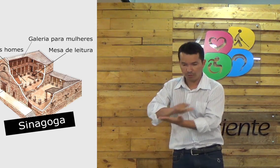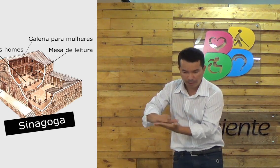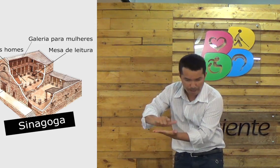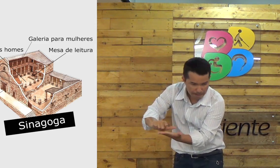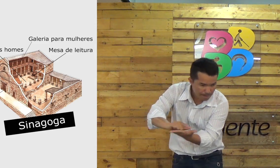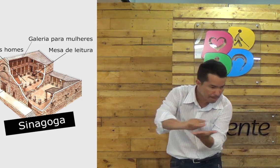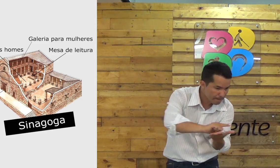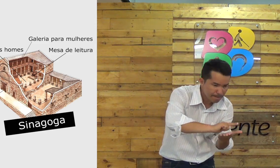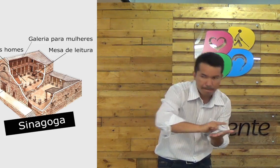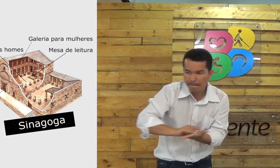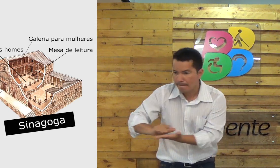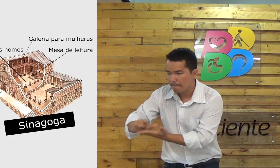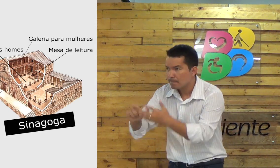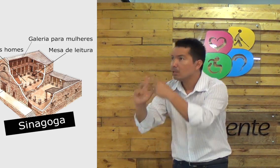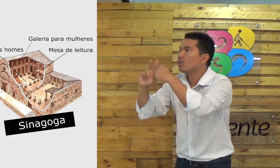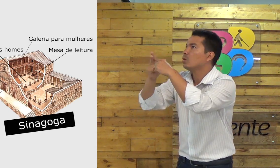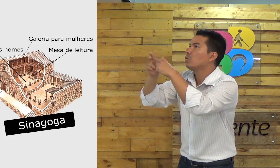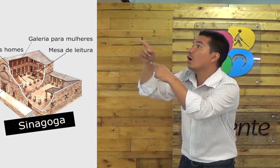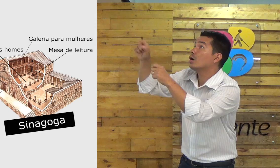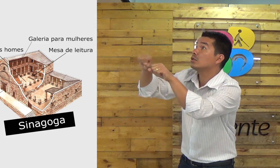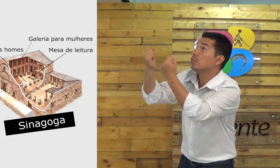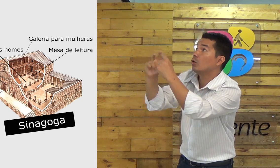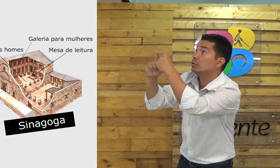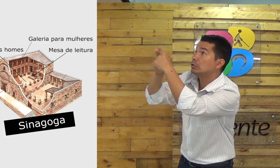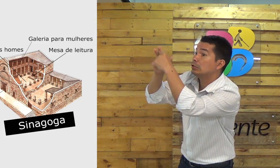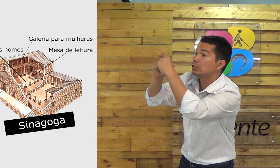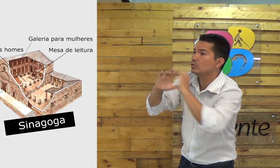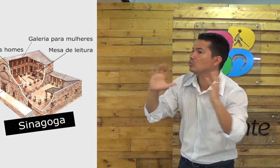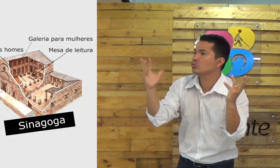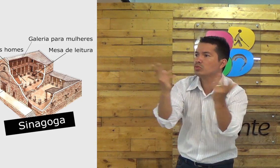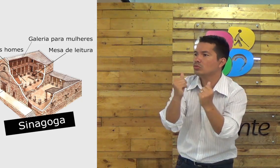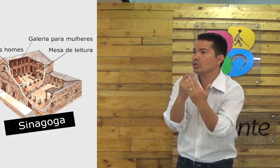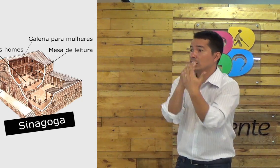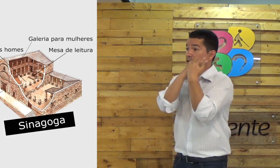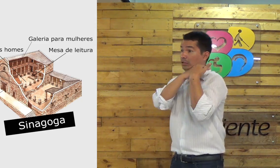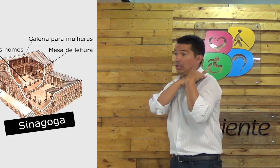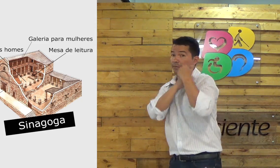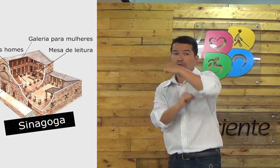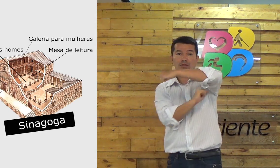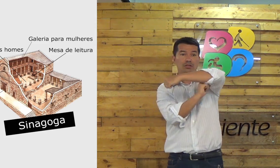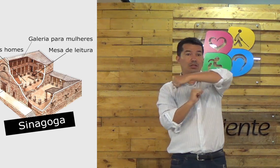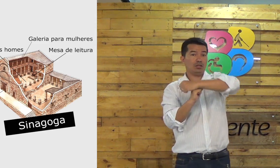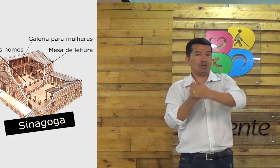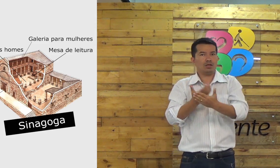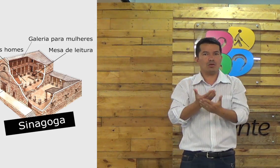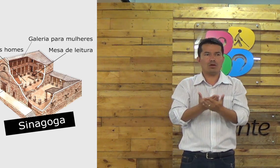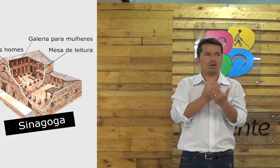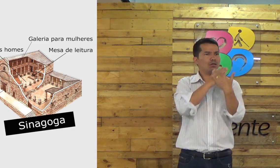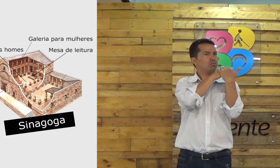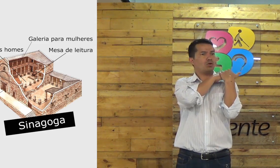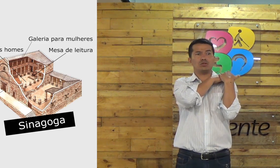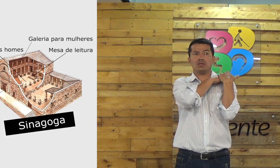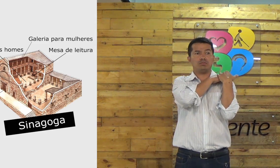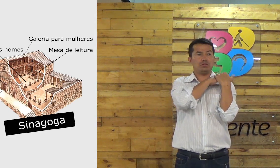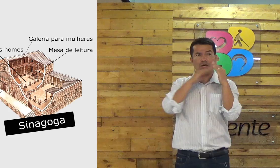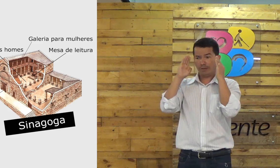Esse diretor, ele fazia a limpeza do local, se havia alguma coisa quebrada, ele consertava. Tudo era responsabilidade dele.